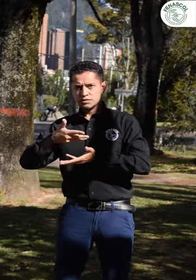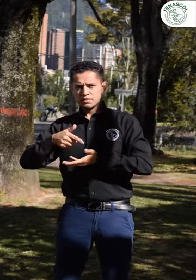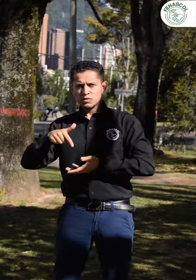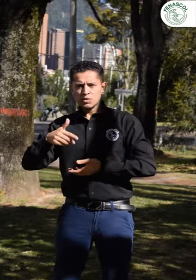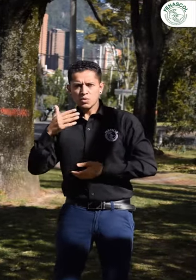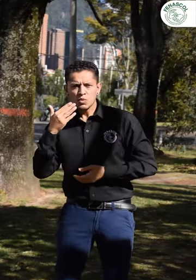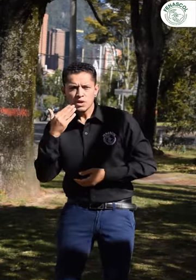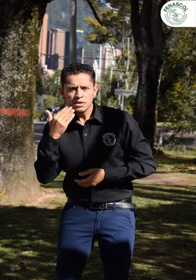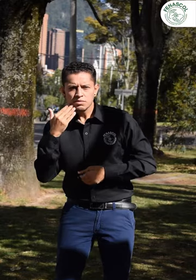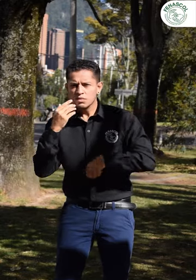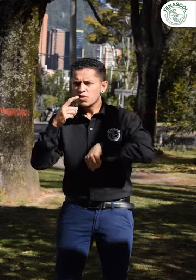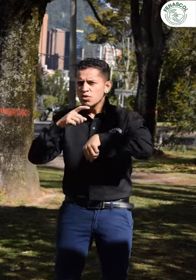¿Cuándo será? Miremos.